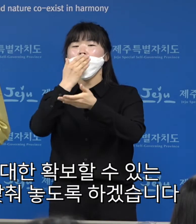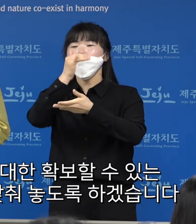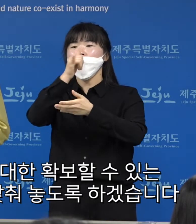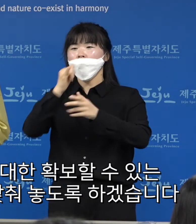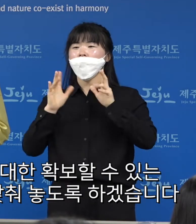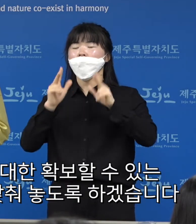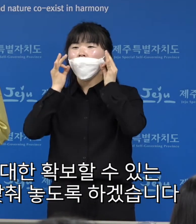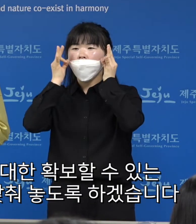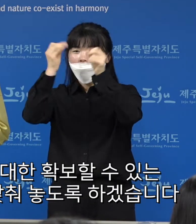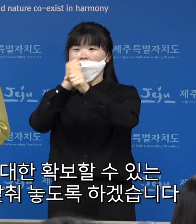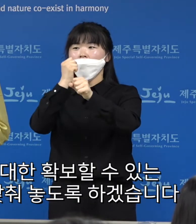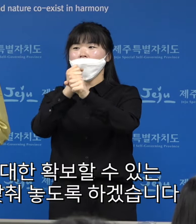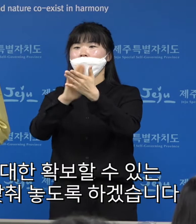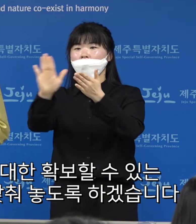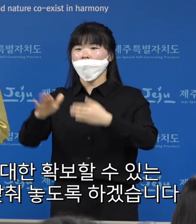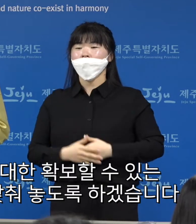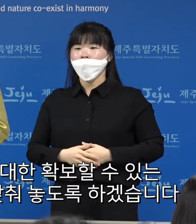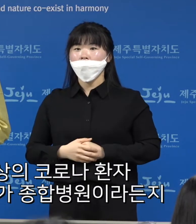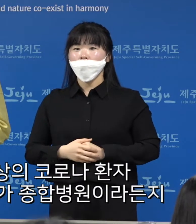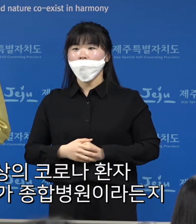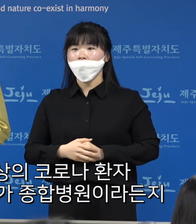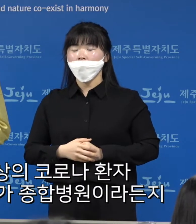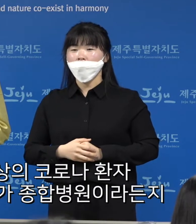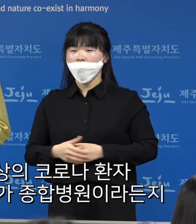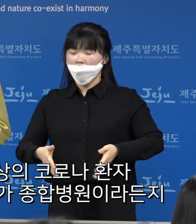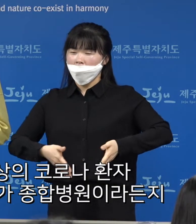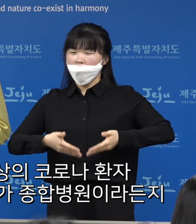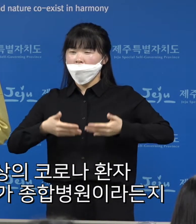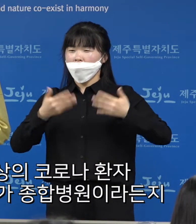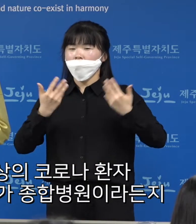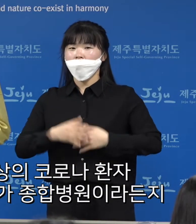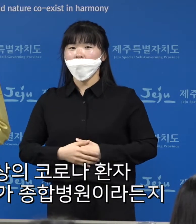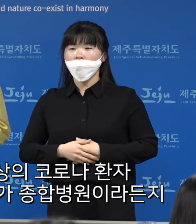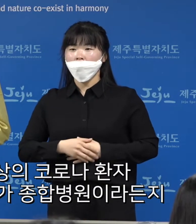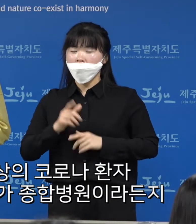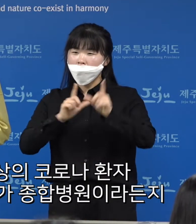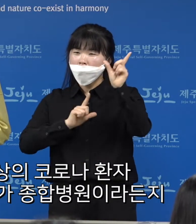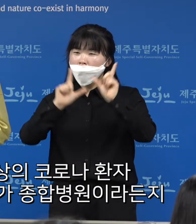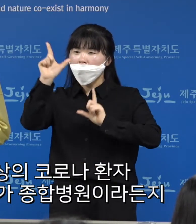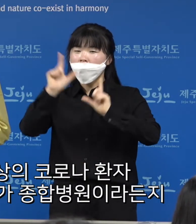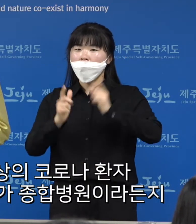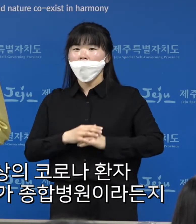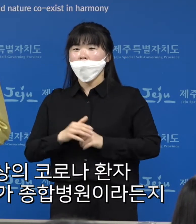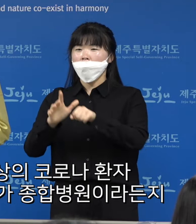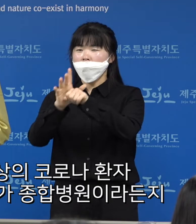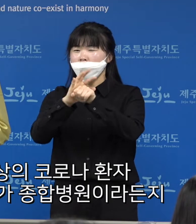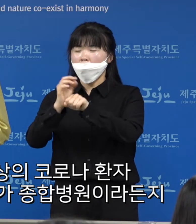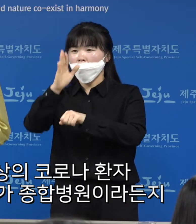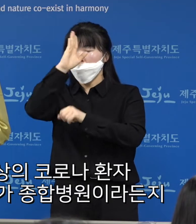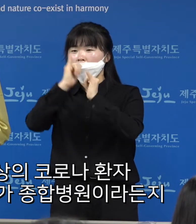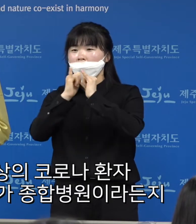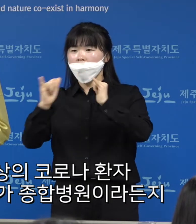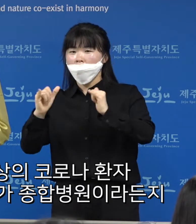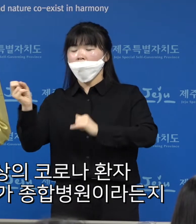완벽히 갖춰놓도록 하겠습니다. 가벼운 증상의 코로나 환자